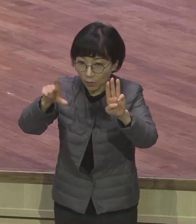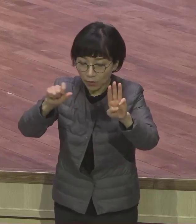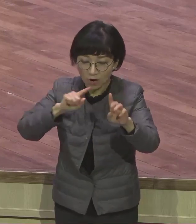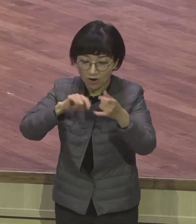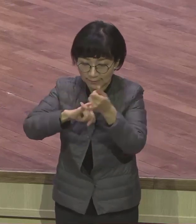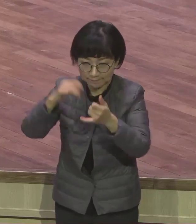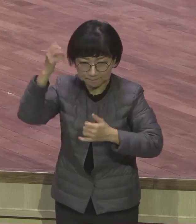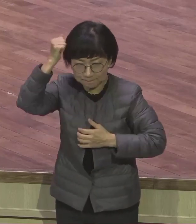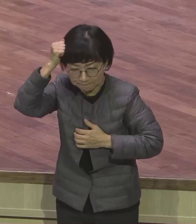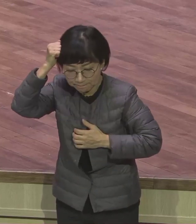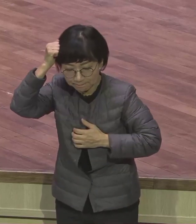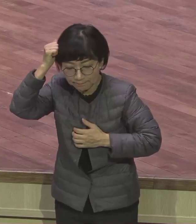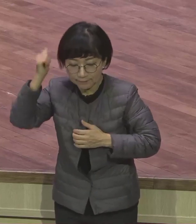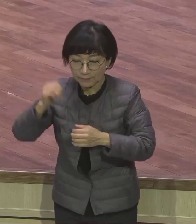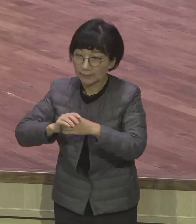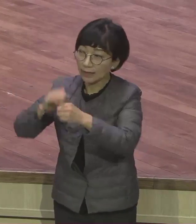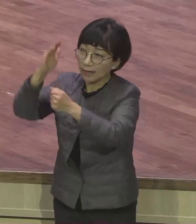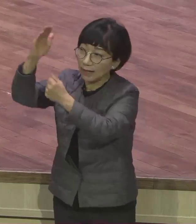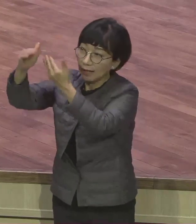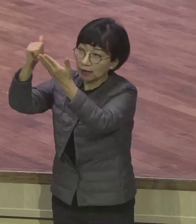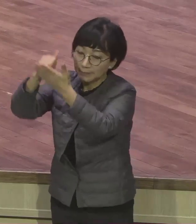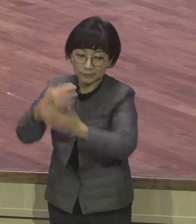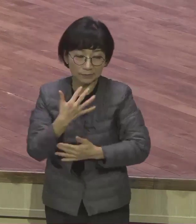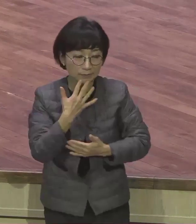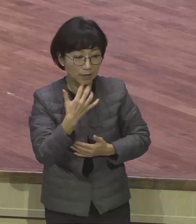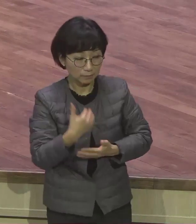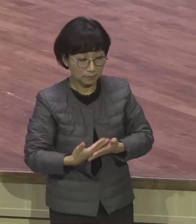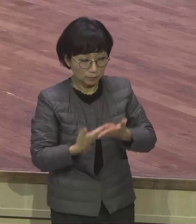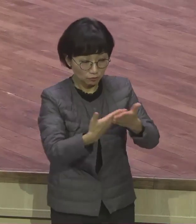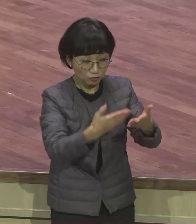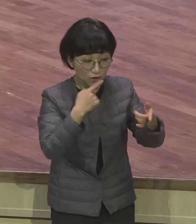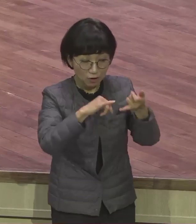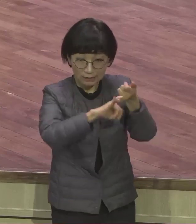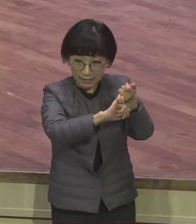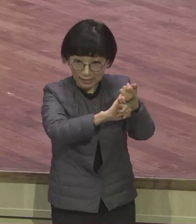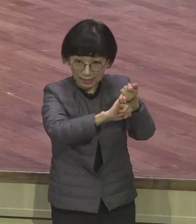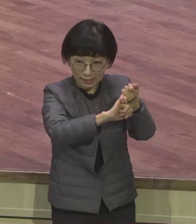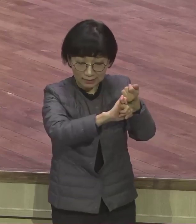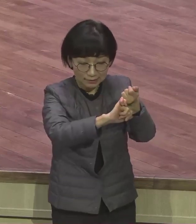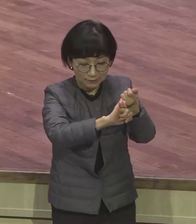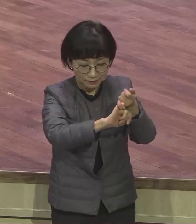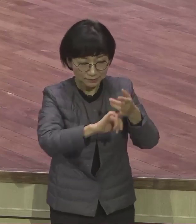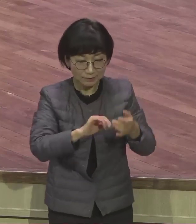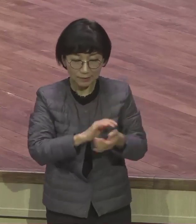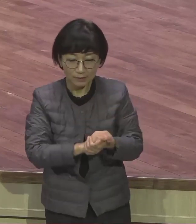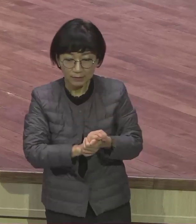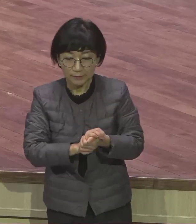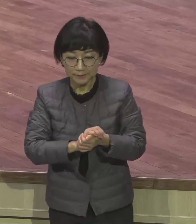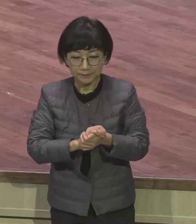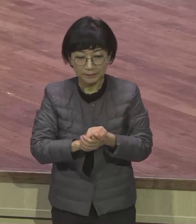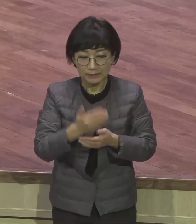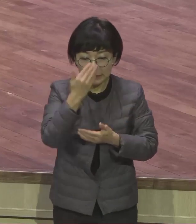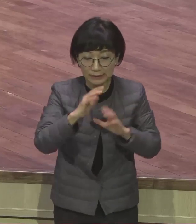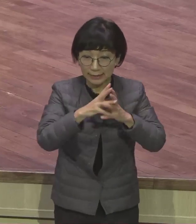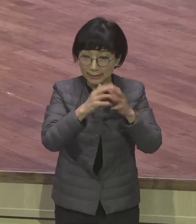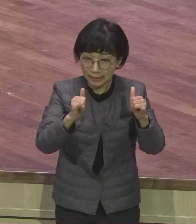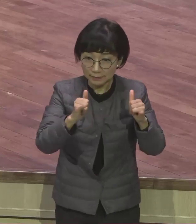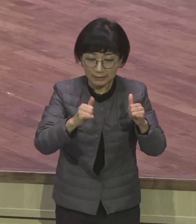하나님께서 아브라함에게 하신 이 언약은 이스라엘 자손이 이방에서 400년 동안 종살을 할 것이다